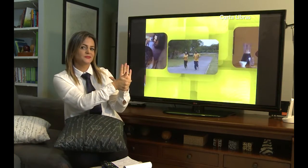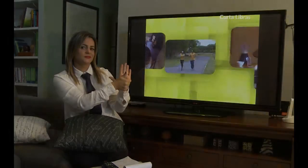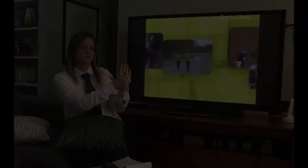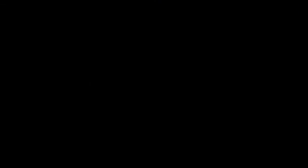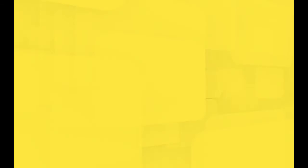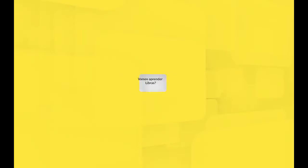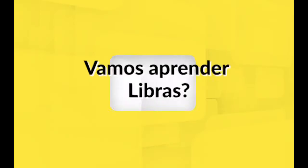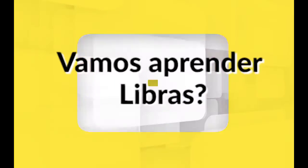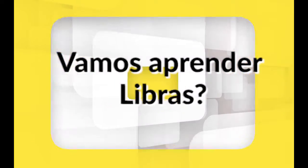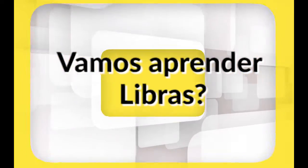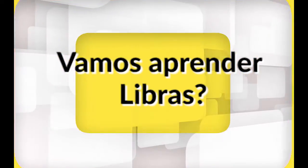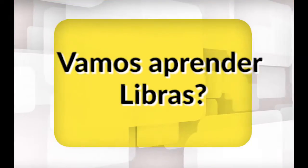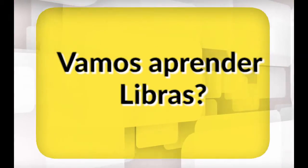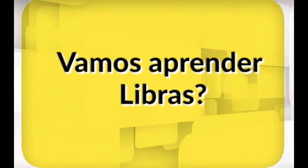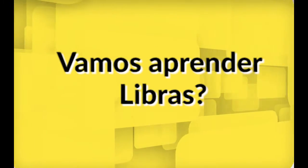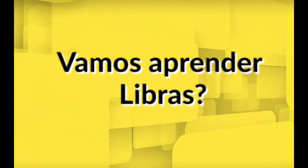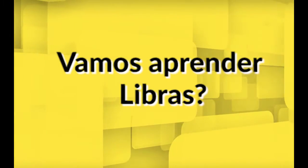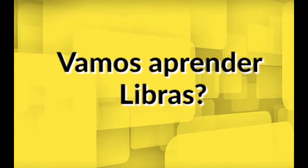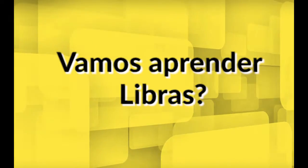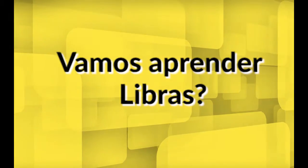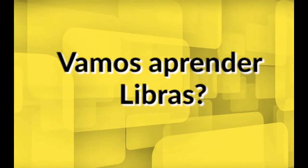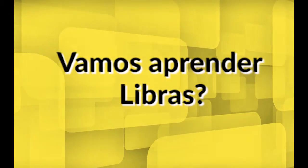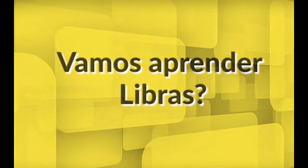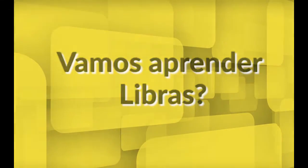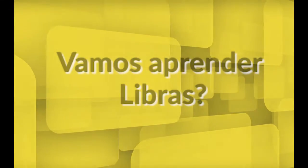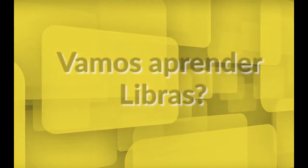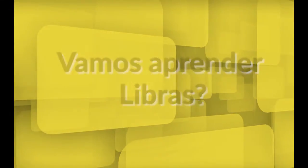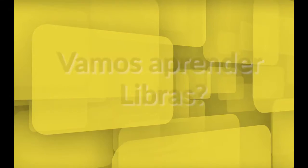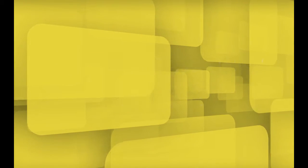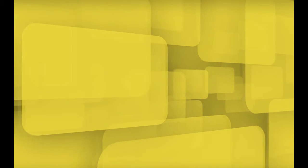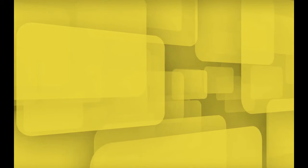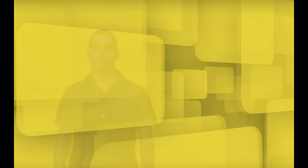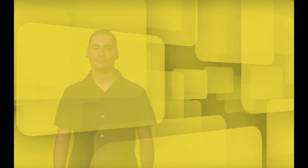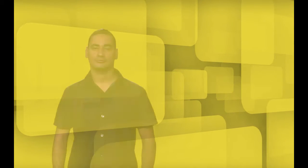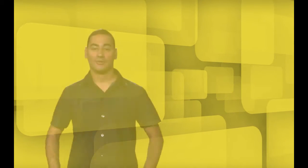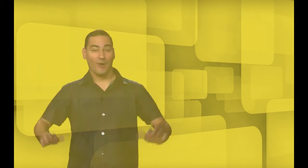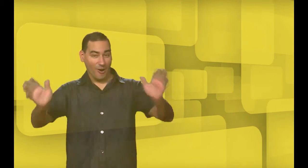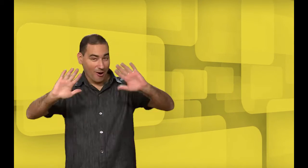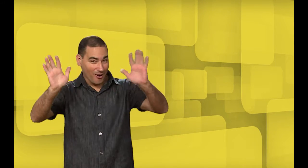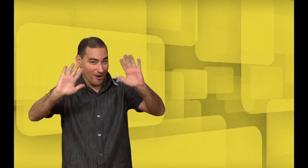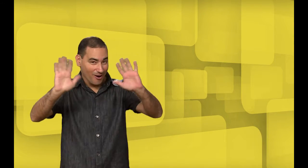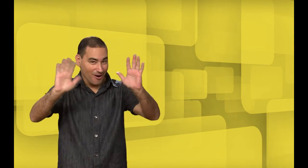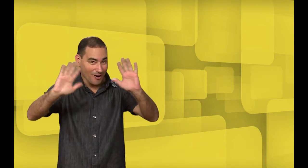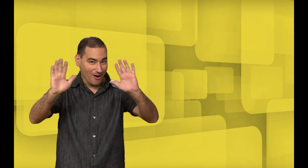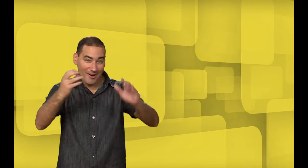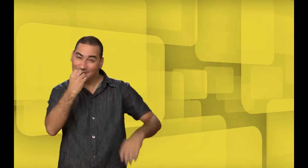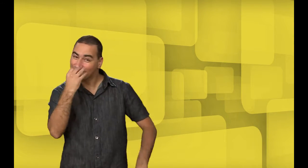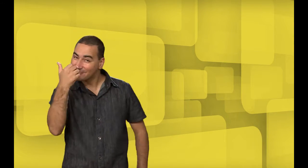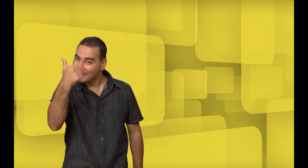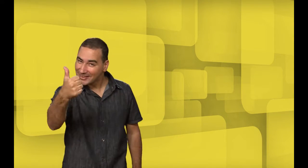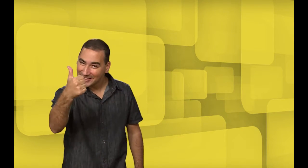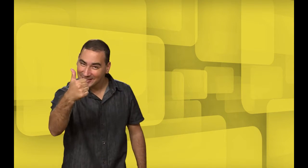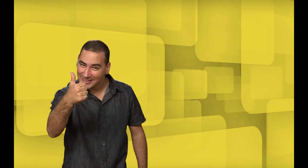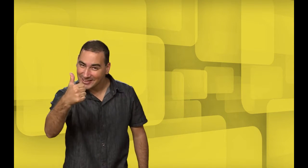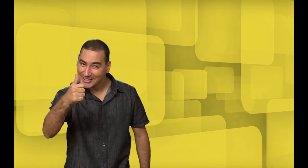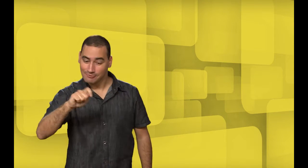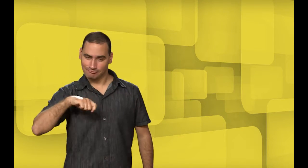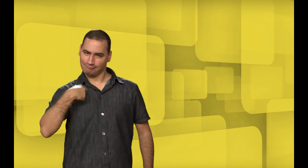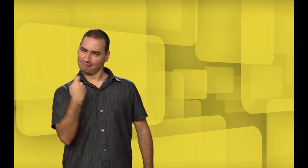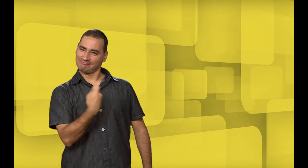Vamos aprender Libras? Olá! Tudo bem? Meu sinal é